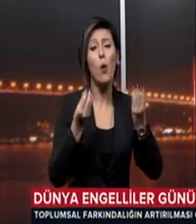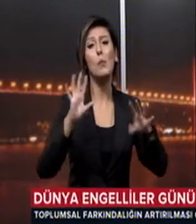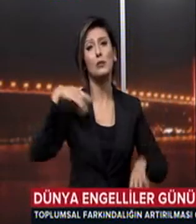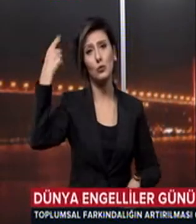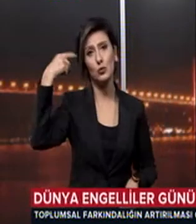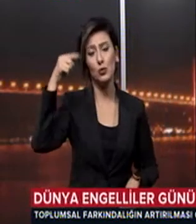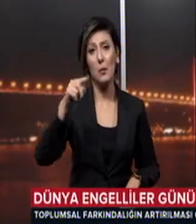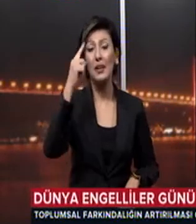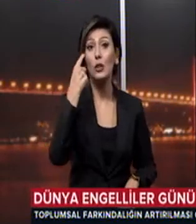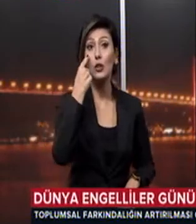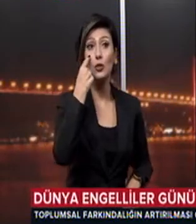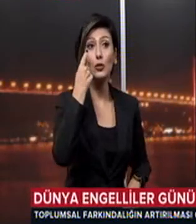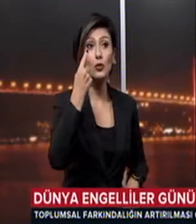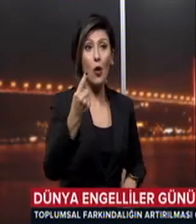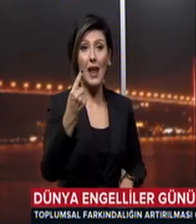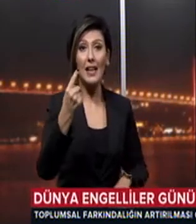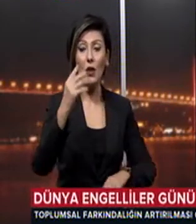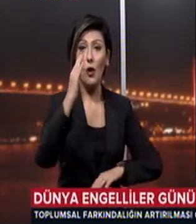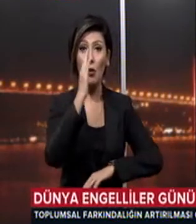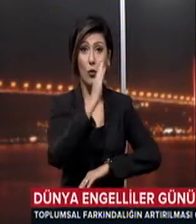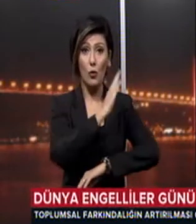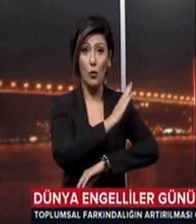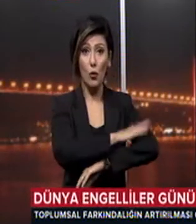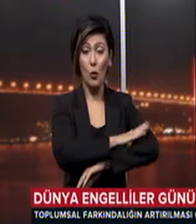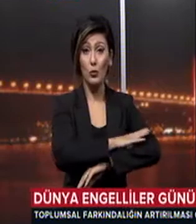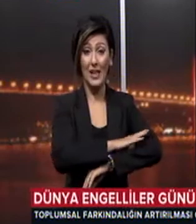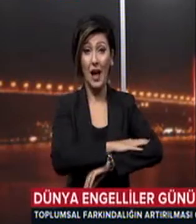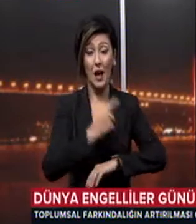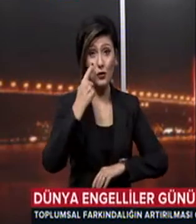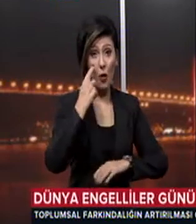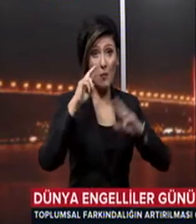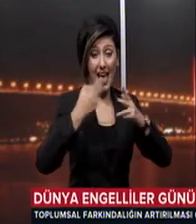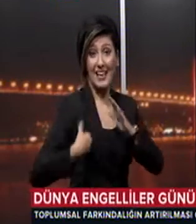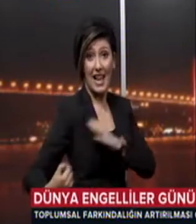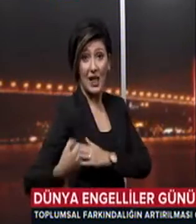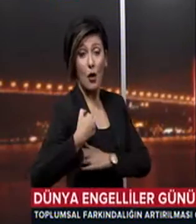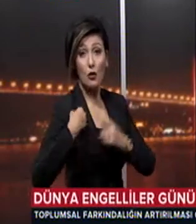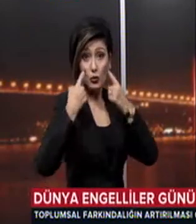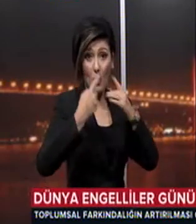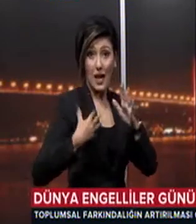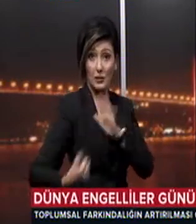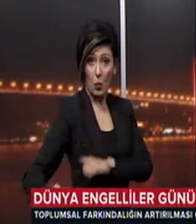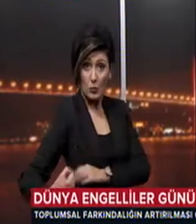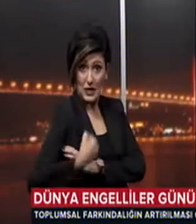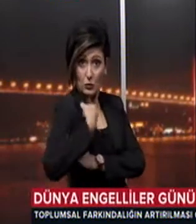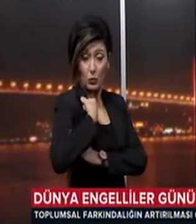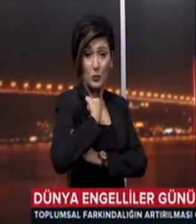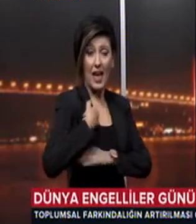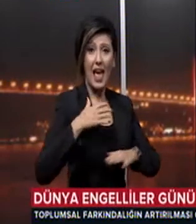görenin koluna görme engelli girmeli ama gören bizim kolumuzdan tutup Yani eşya sürükler gibi